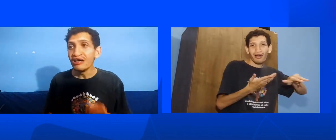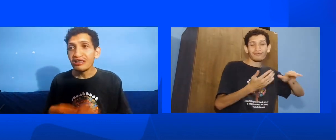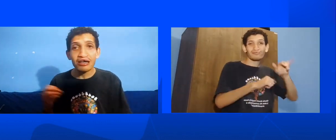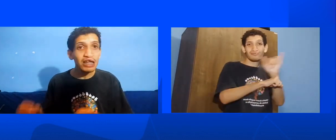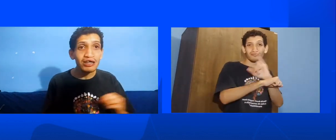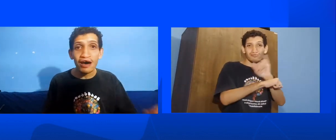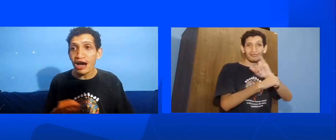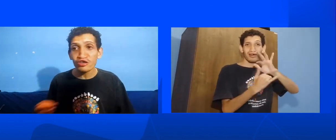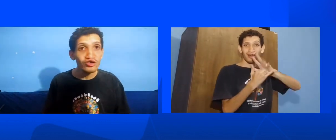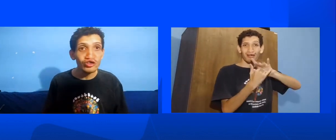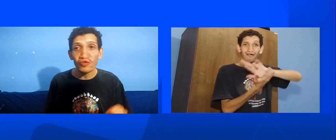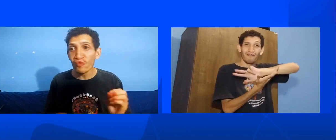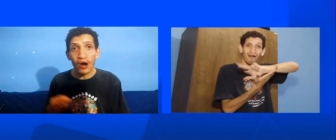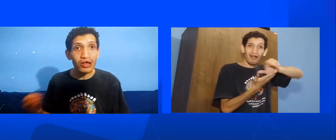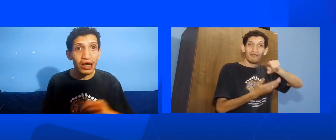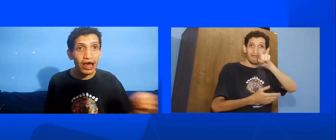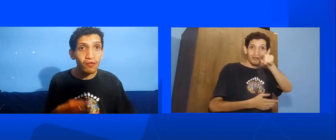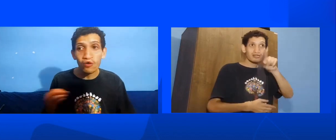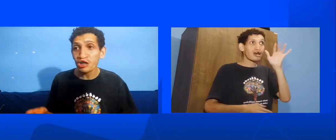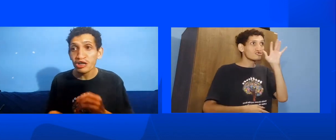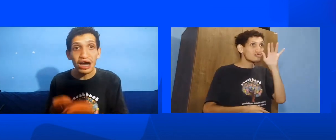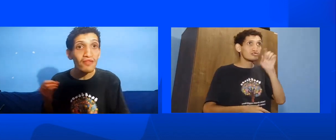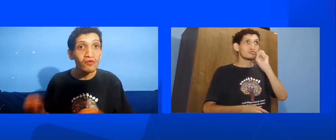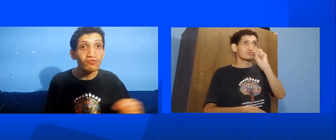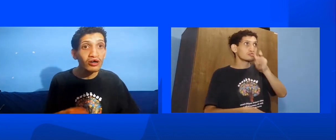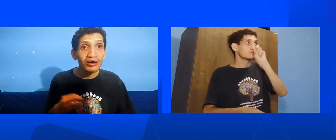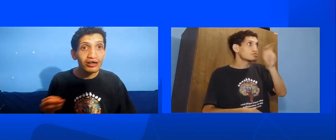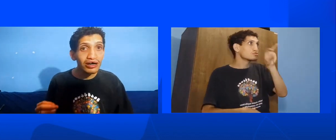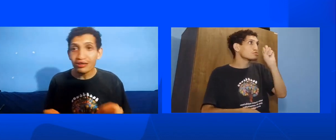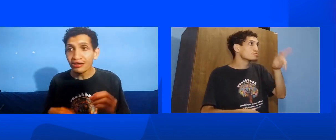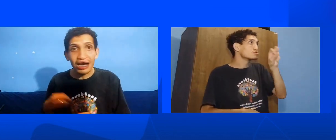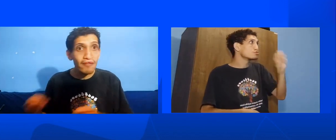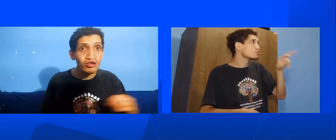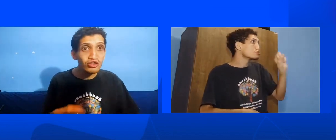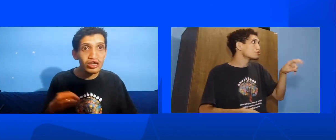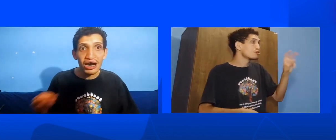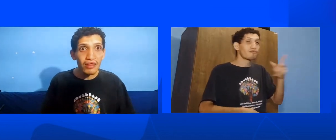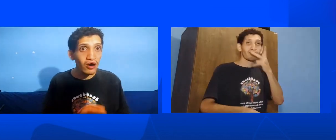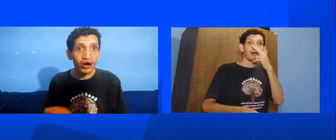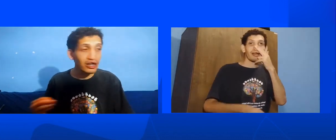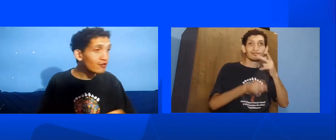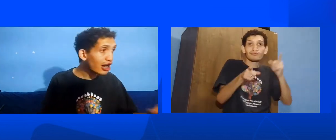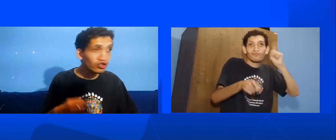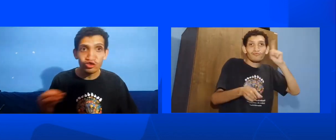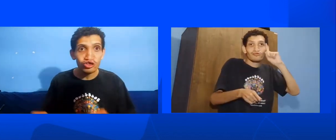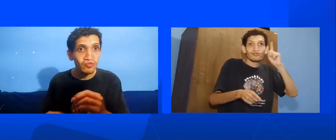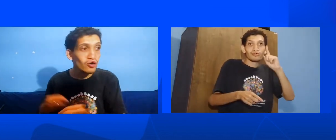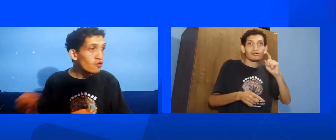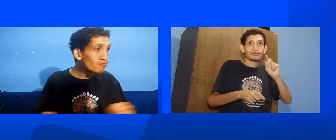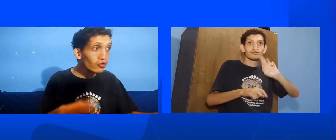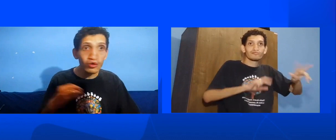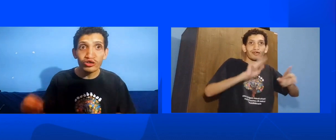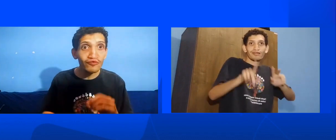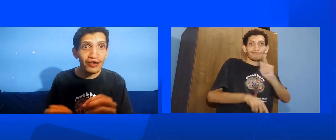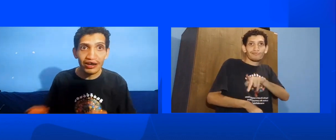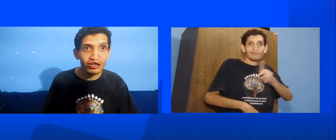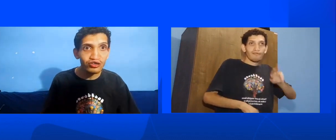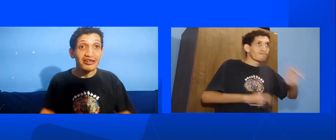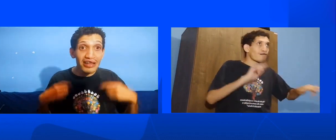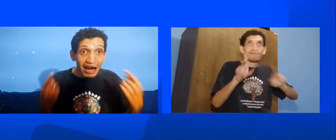E assistindo aulas aleatórias E cada um, assim, cada dia, cada hora E assistindo uma coisa diferente E